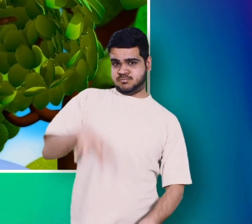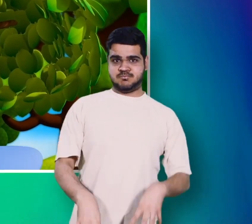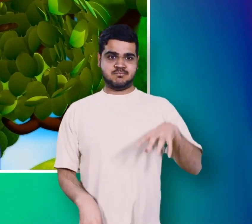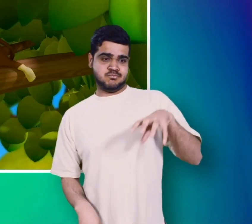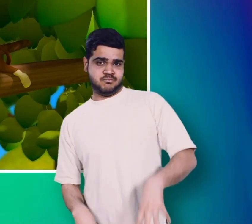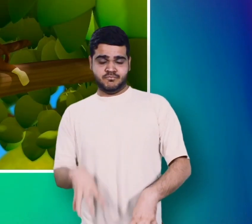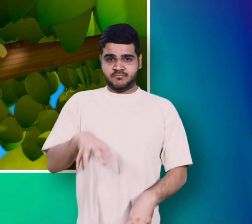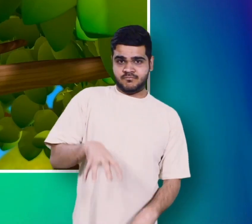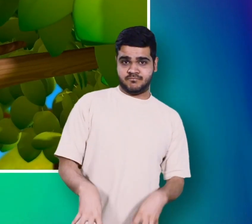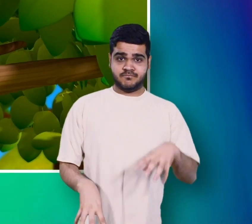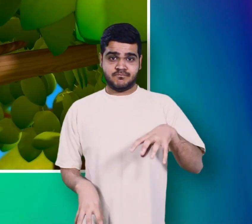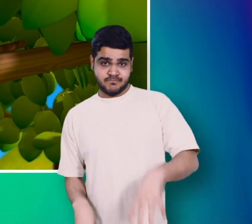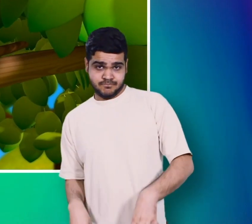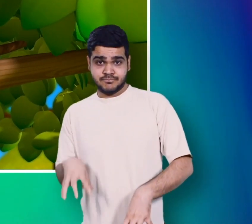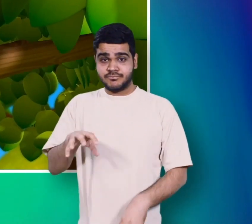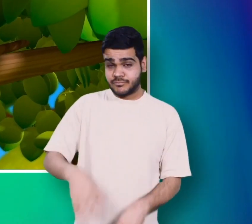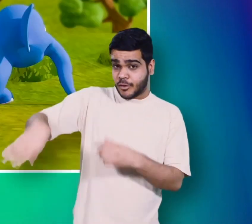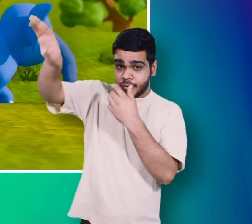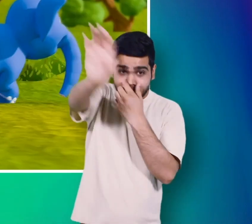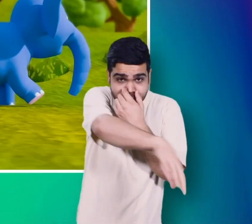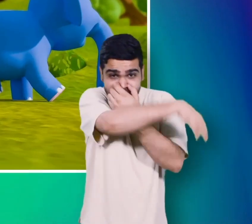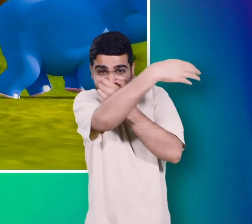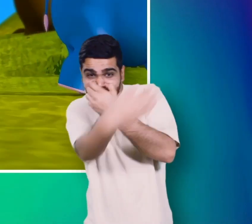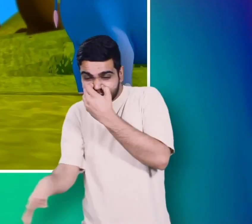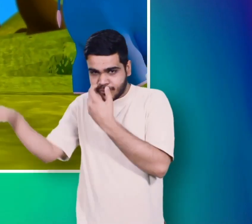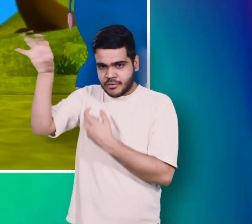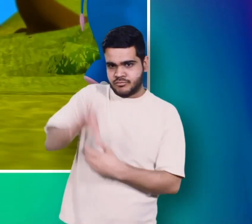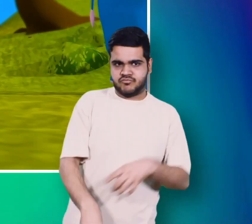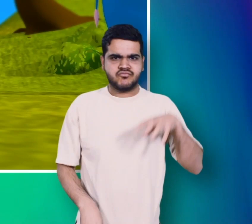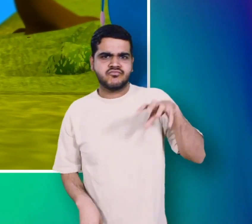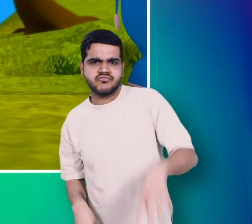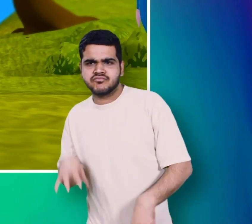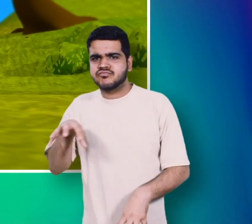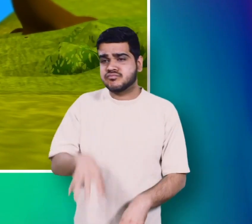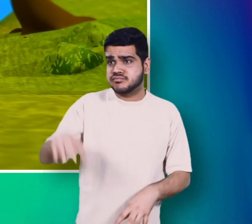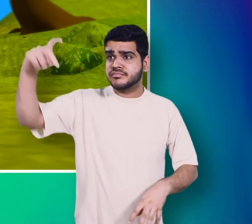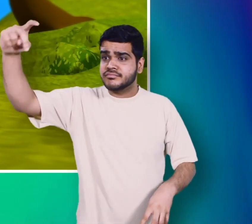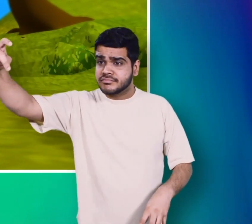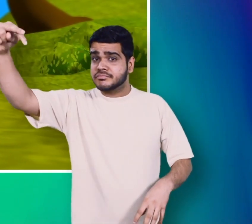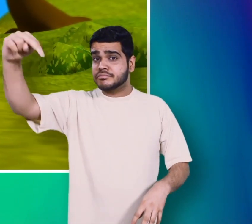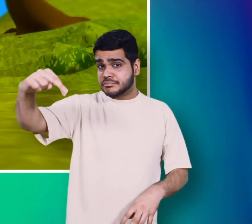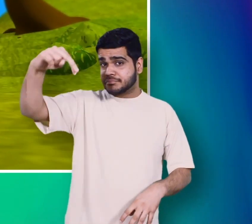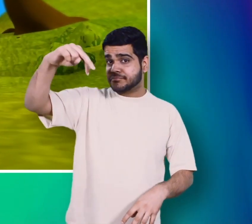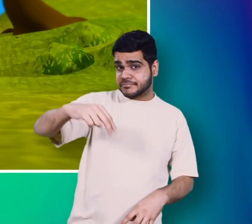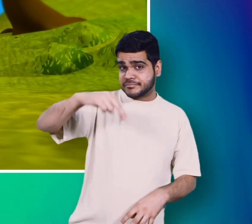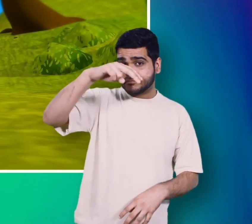जाता